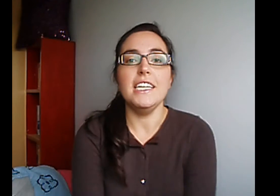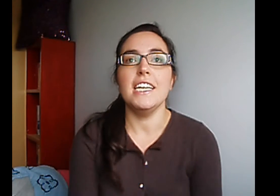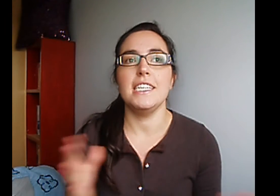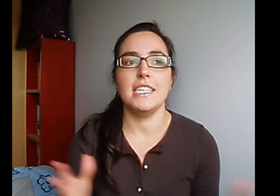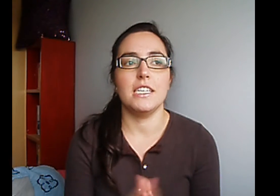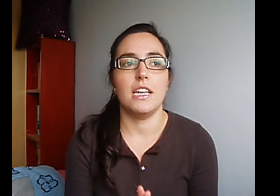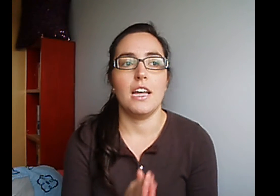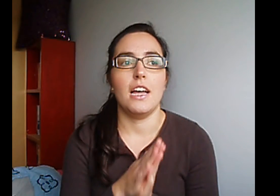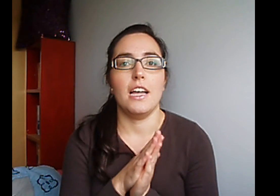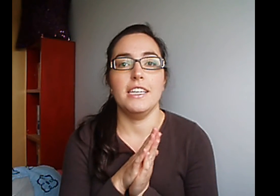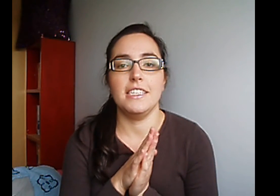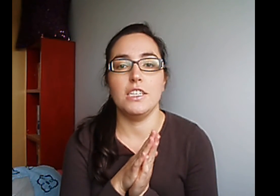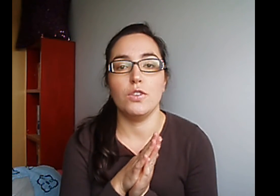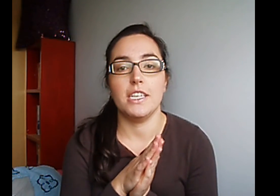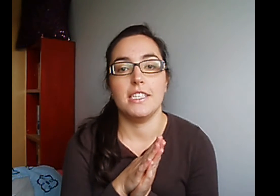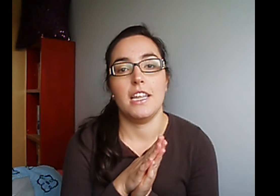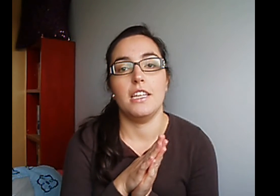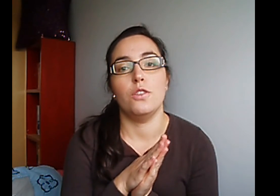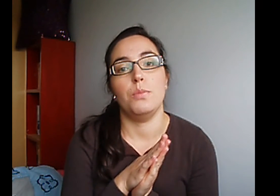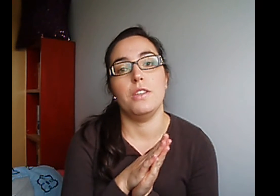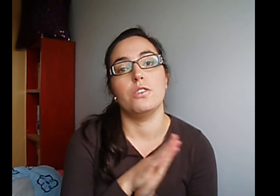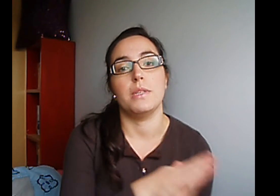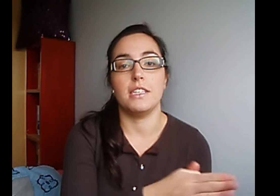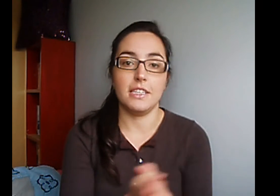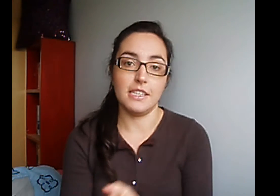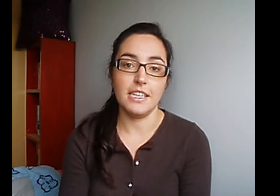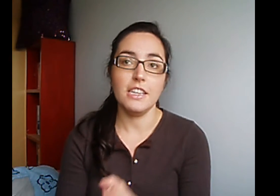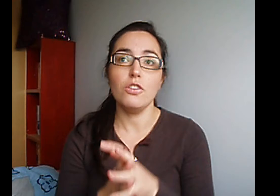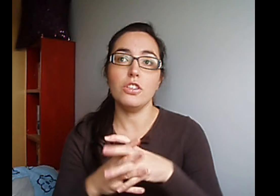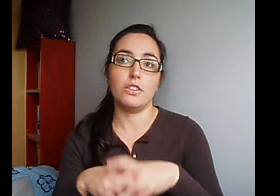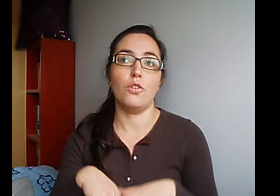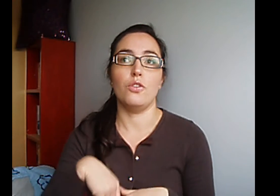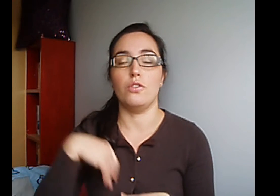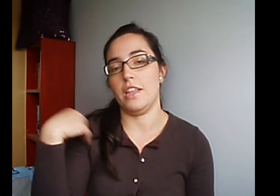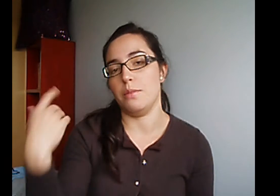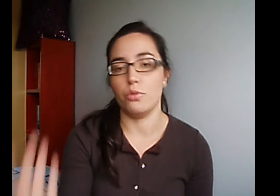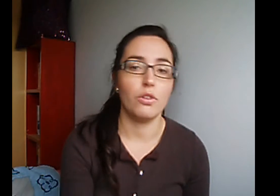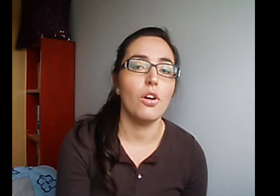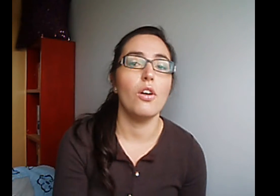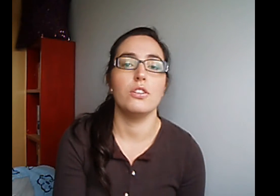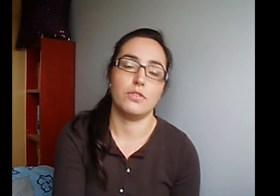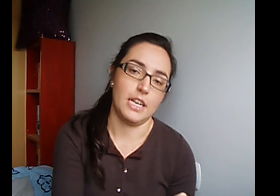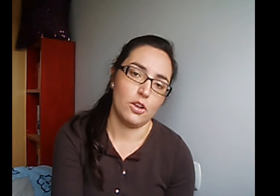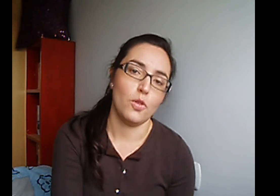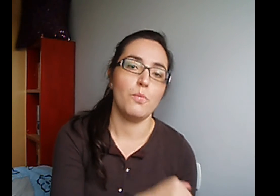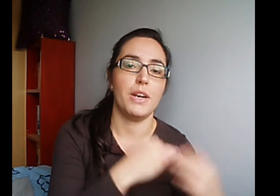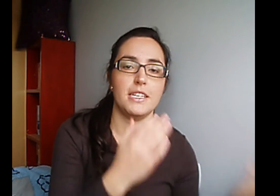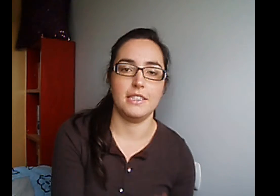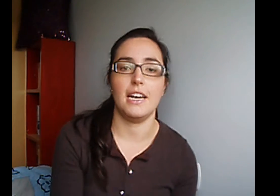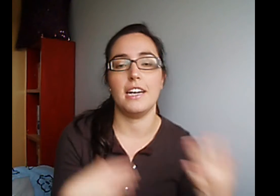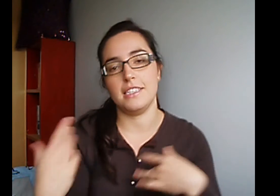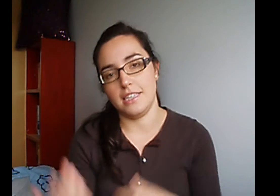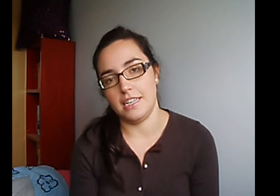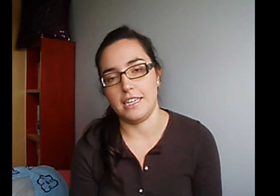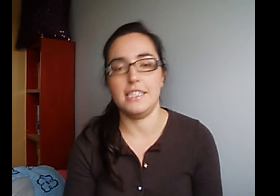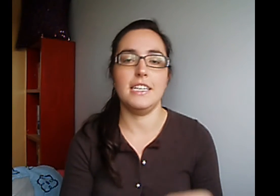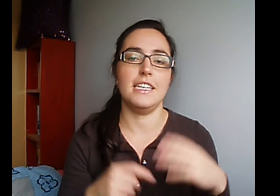este sí que está... este chico sí que está haciendo vídeos bastante seguidos Con... hace bookouts, o compras, tags, reseñas,